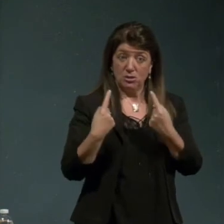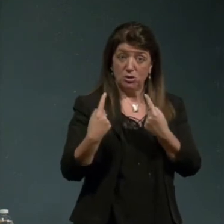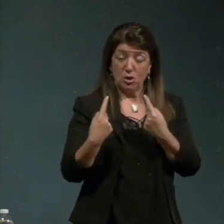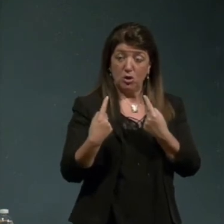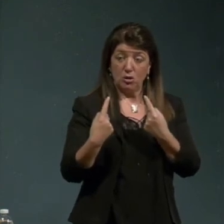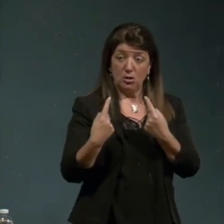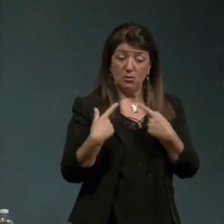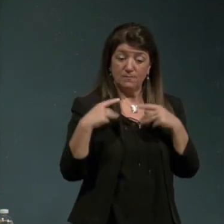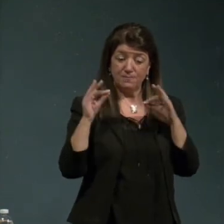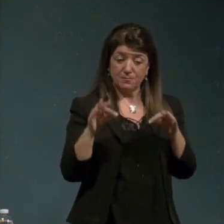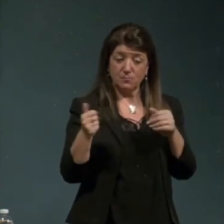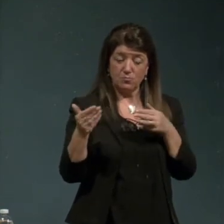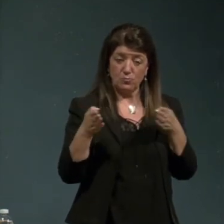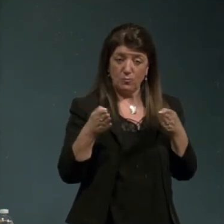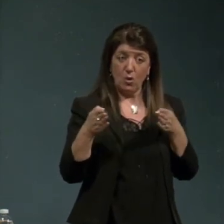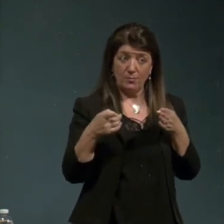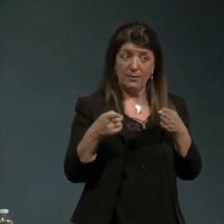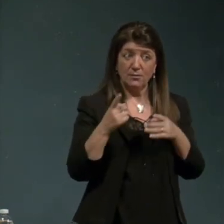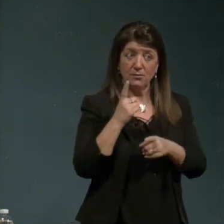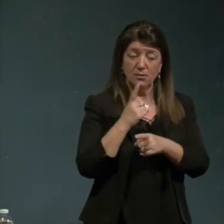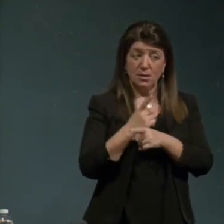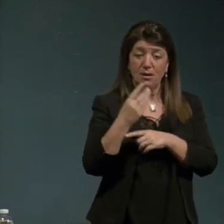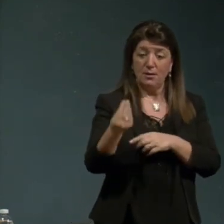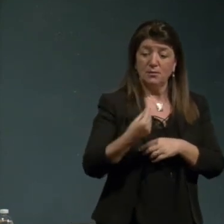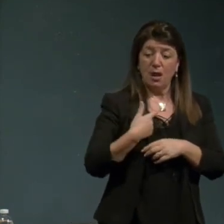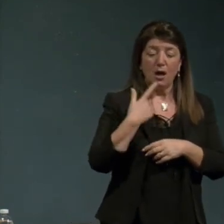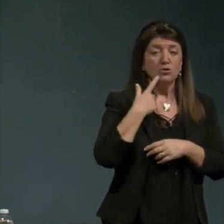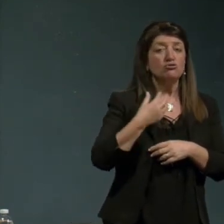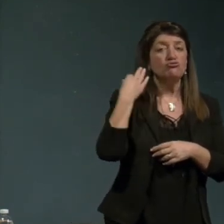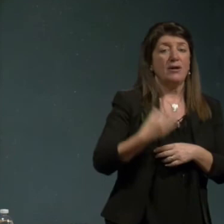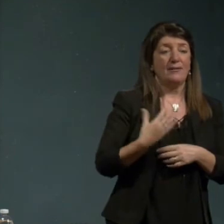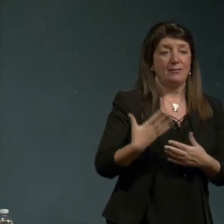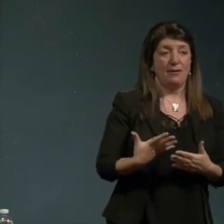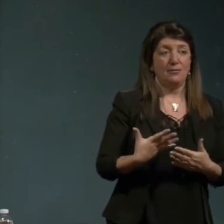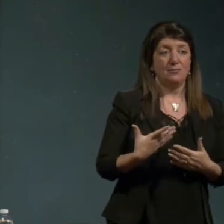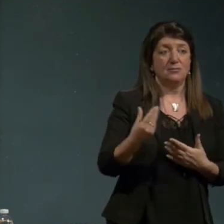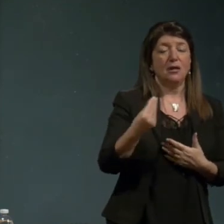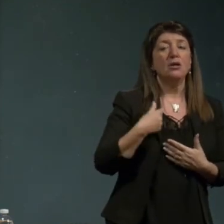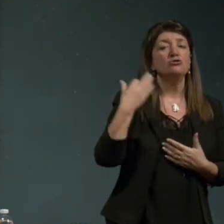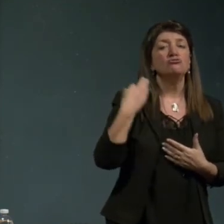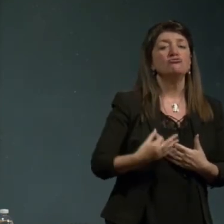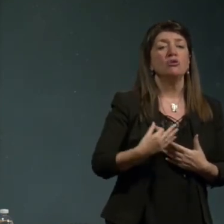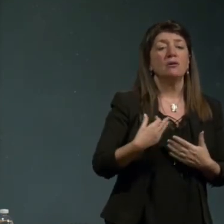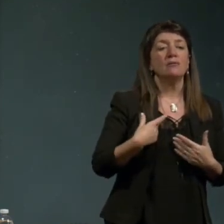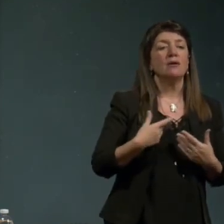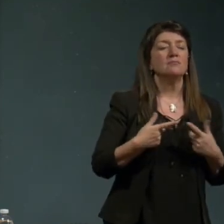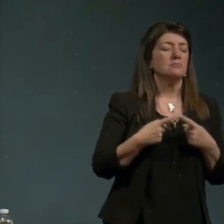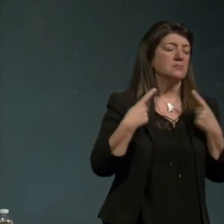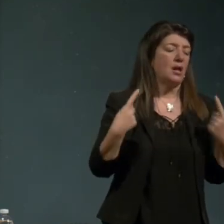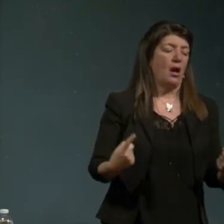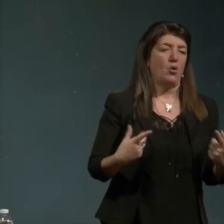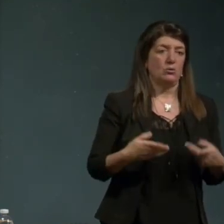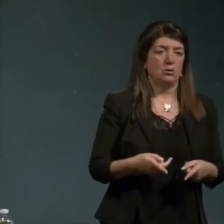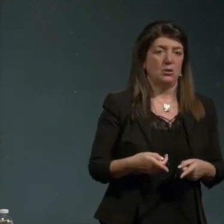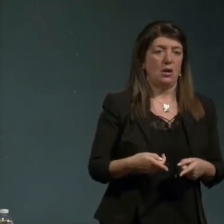di una certezza straordinaria e di cambio straordinario allo